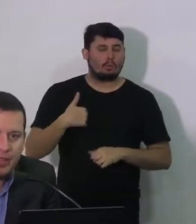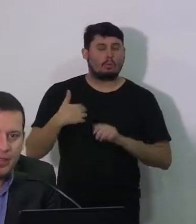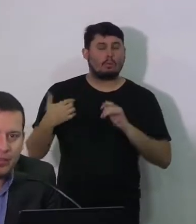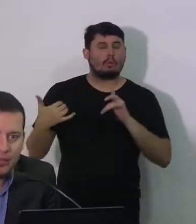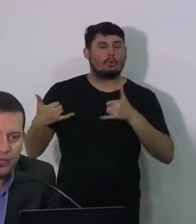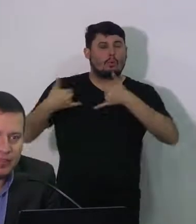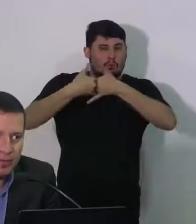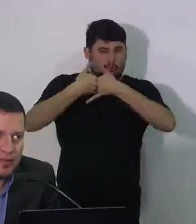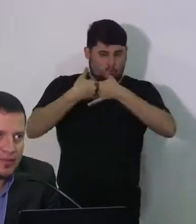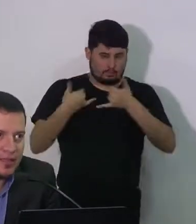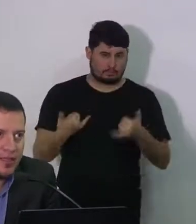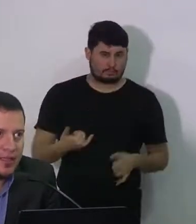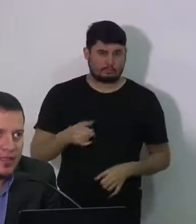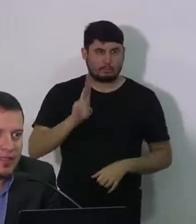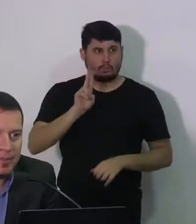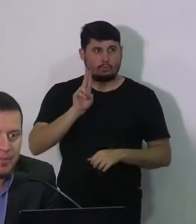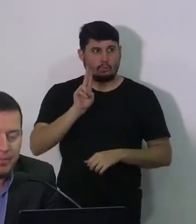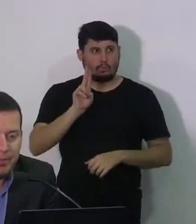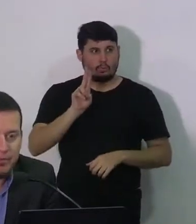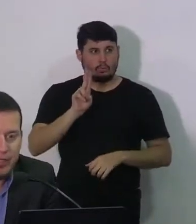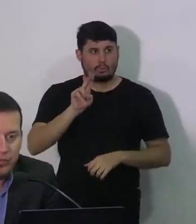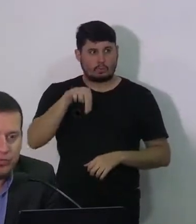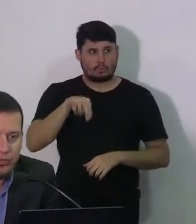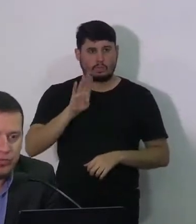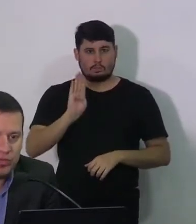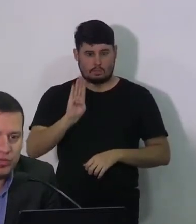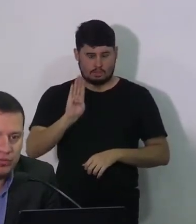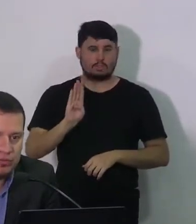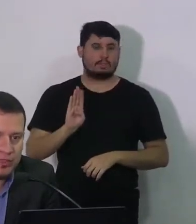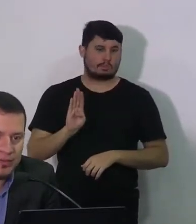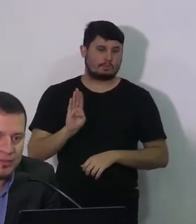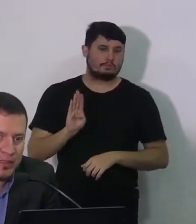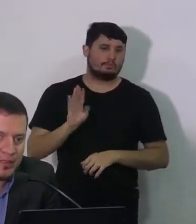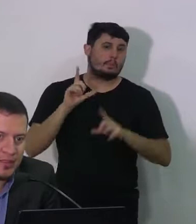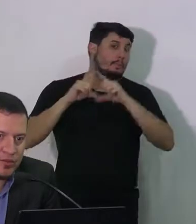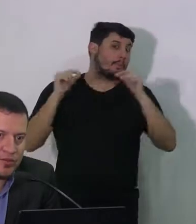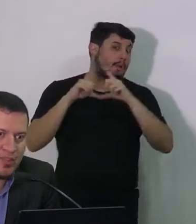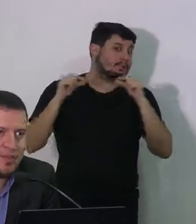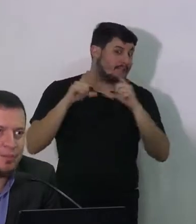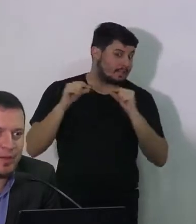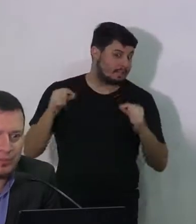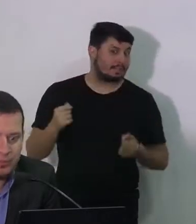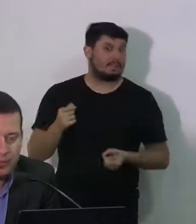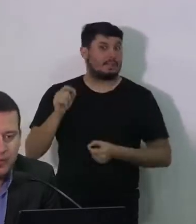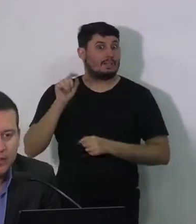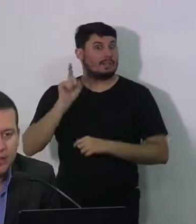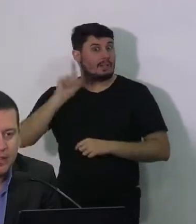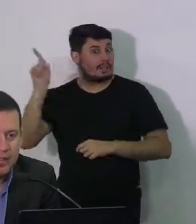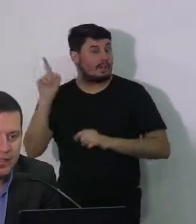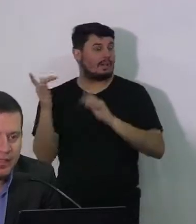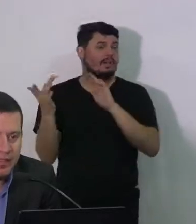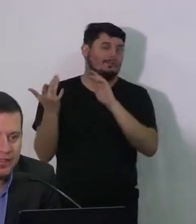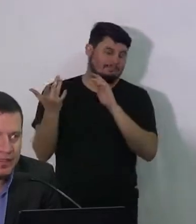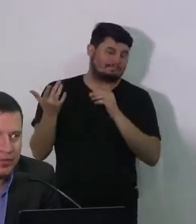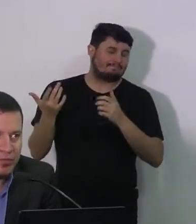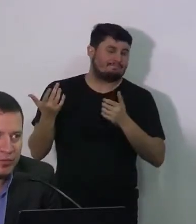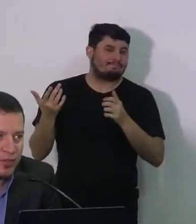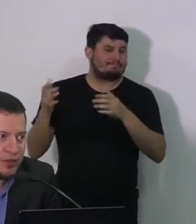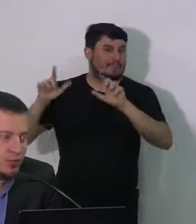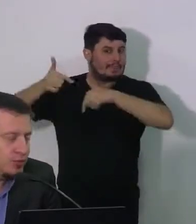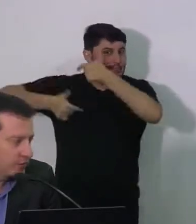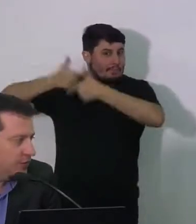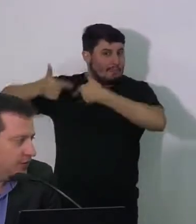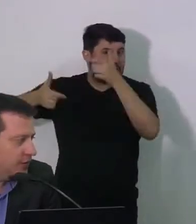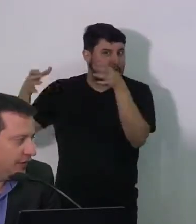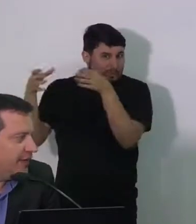da UNB, da Universidade de Brasília, e está participando da construção das ações em São Paulo. E ele tinha lá